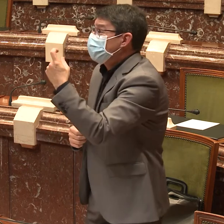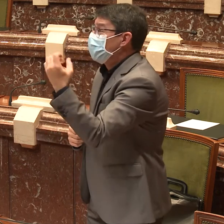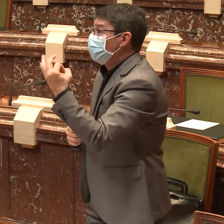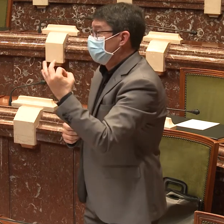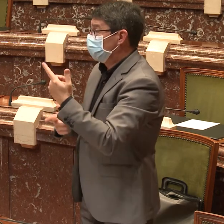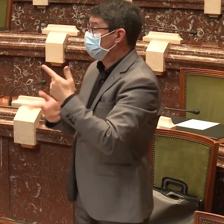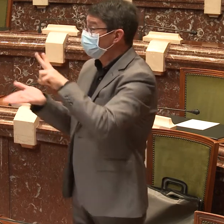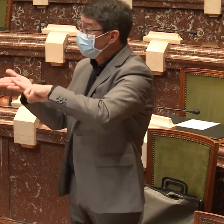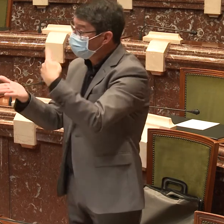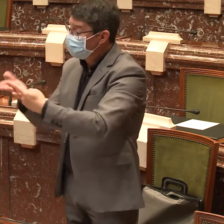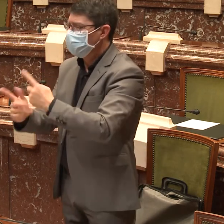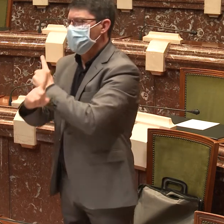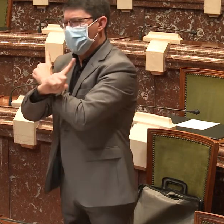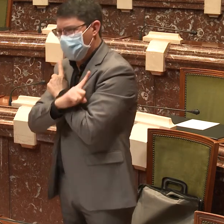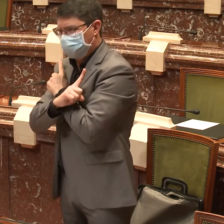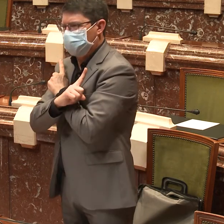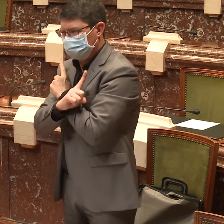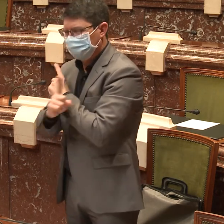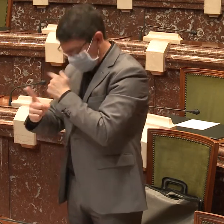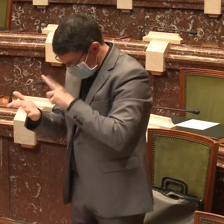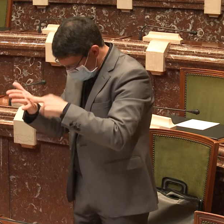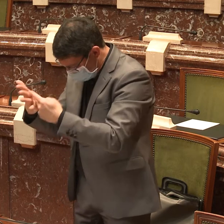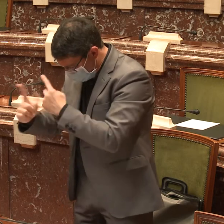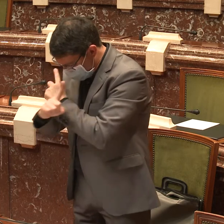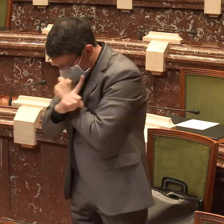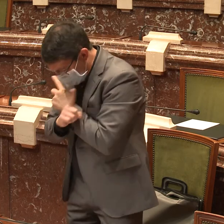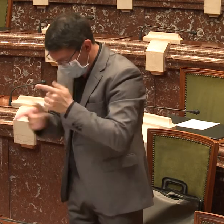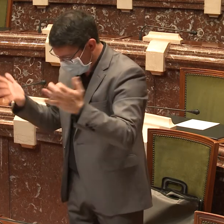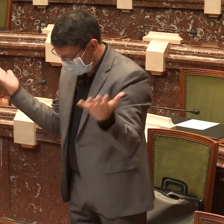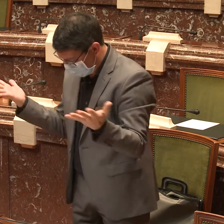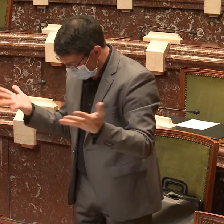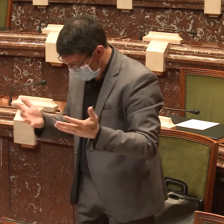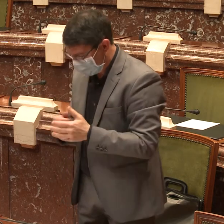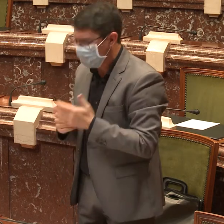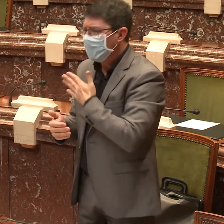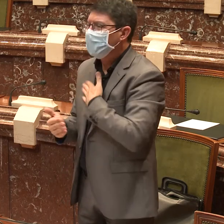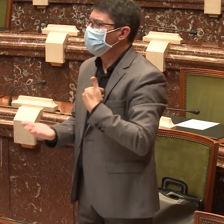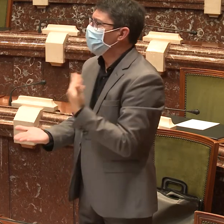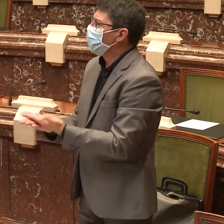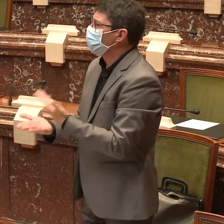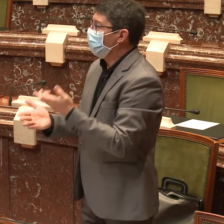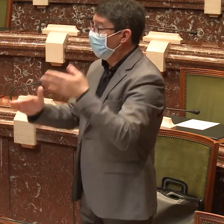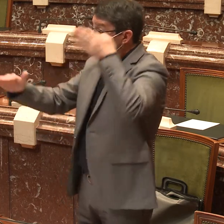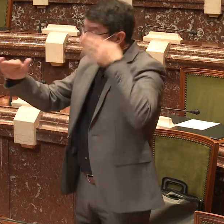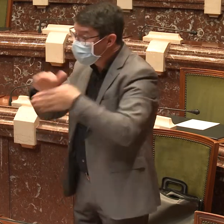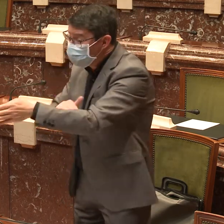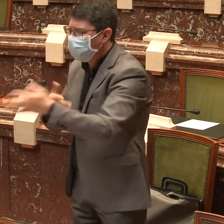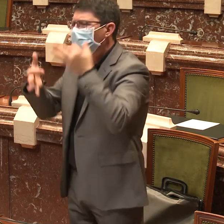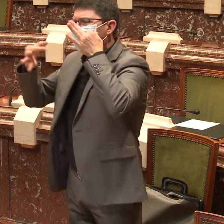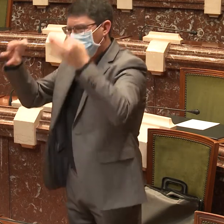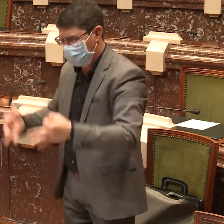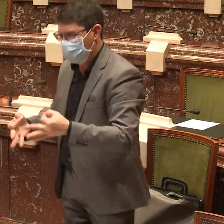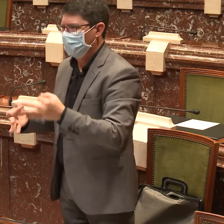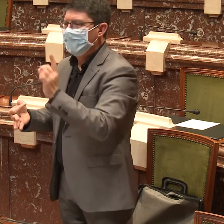y de guardia para situaciones de emergencia que garanticen nuestra accesibilidad real y no solo parcial, pues en este punto seguimos